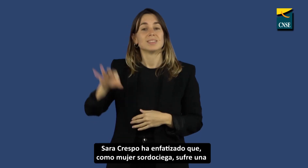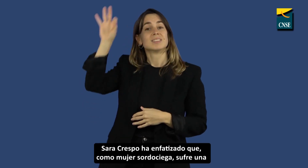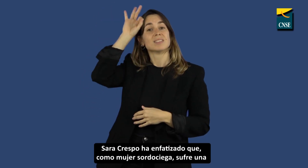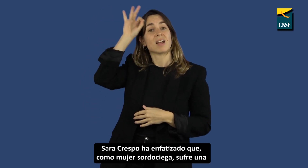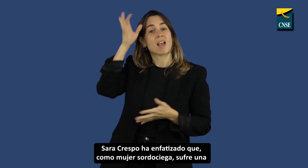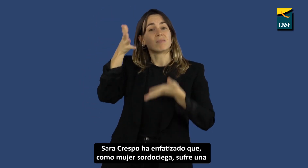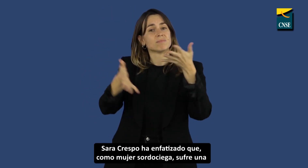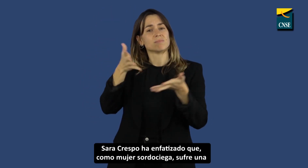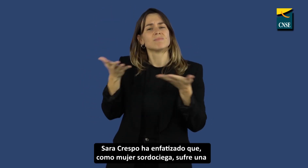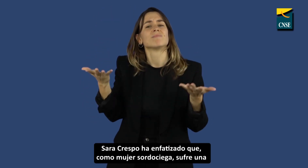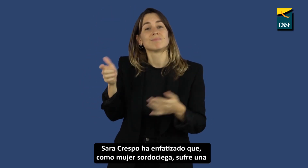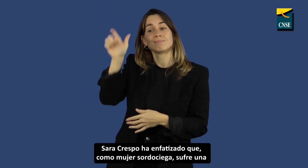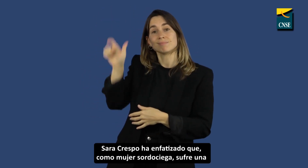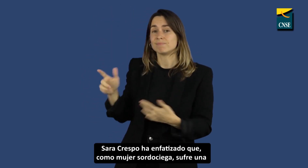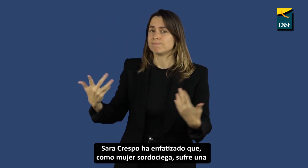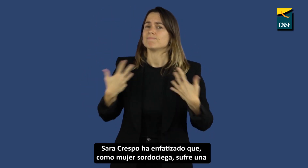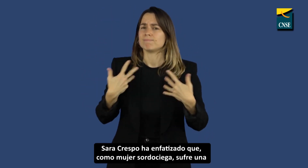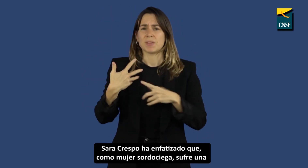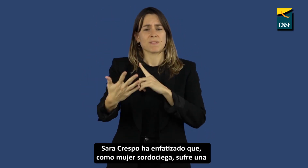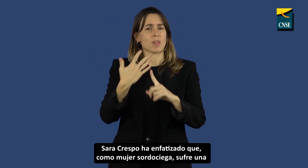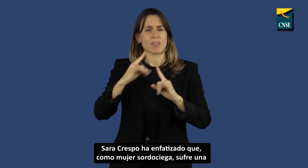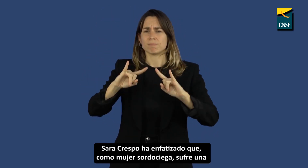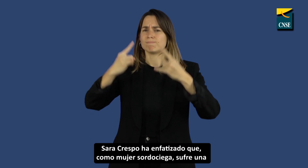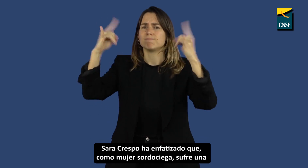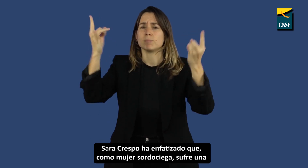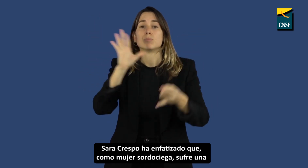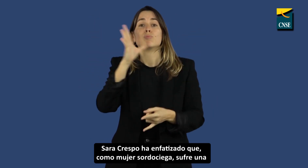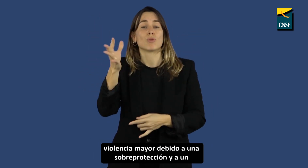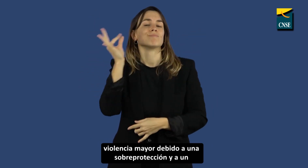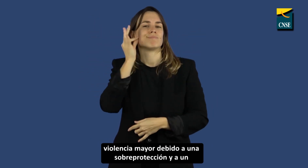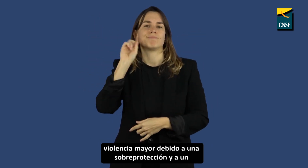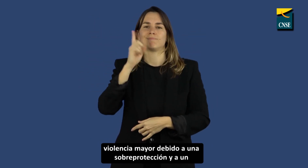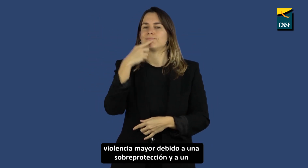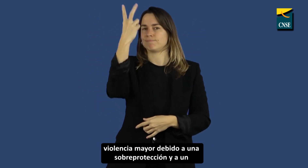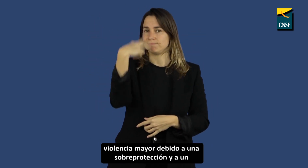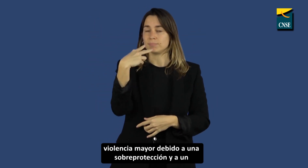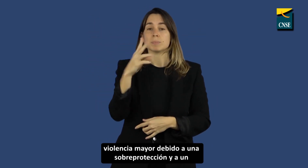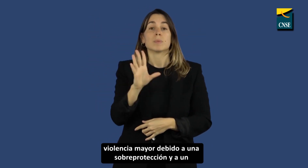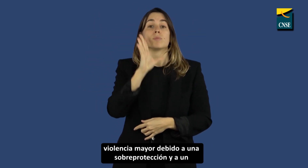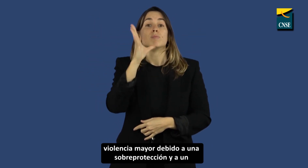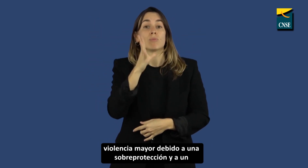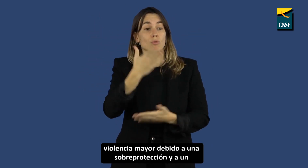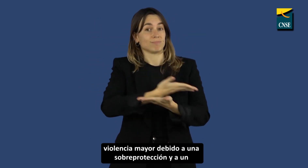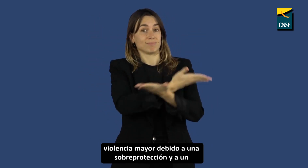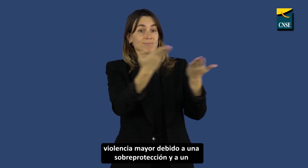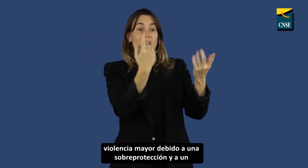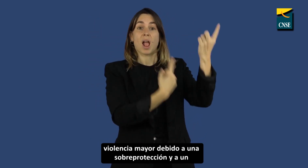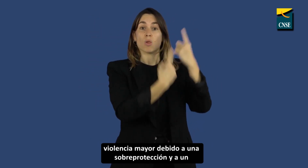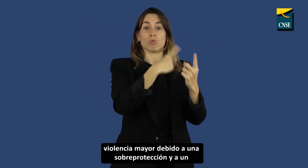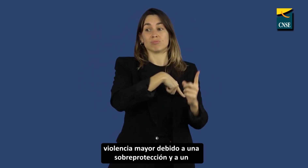Sara Crespo ha enfatizado que como mujer sordociega sufre una violencia mayor debido a una sobreprotección y